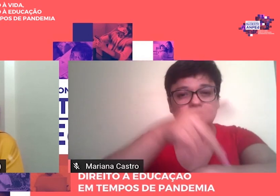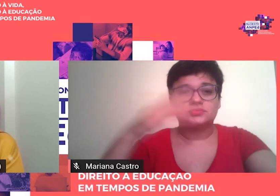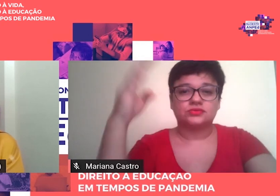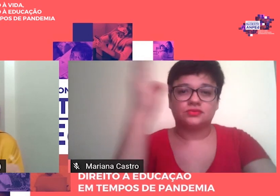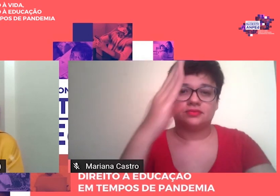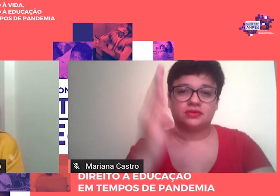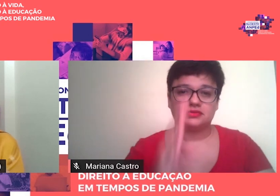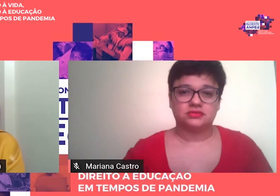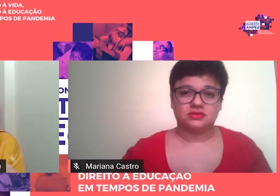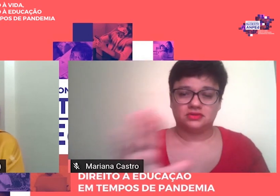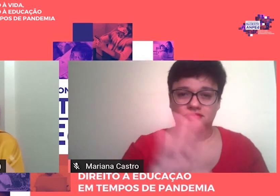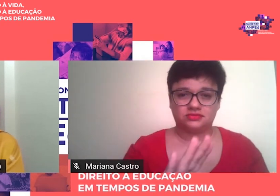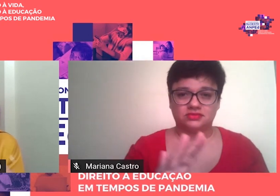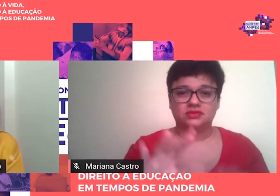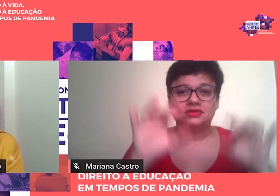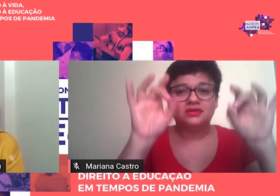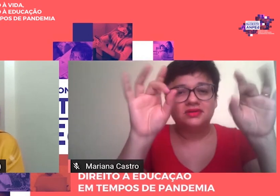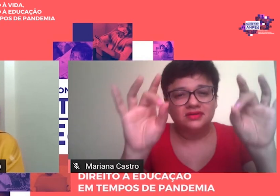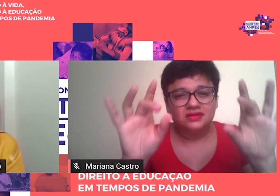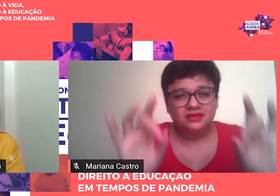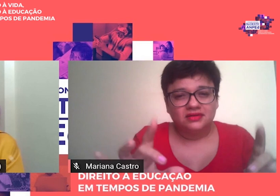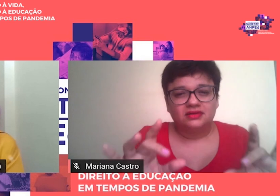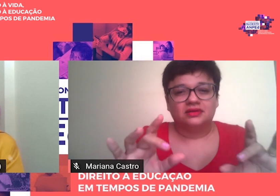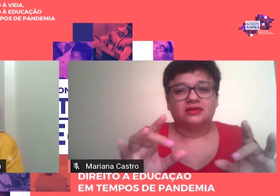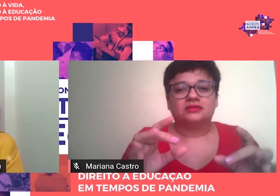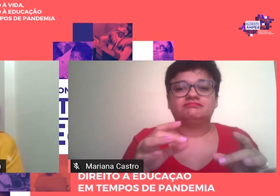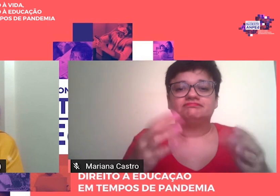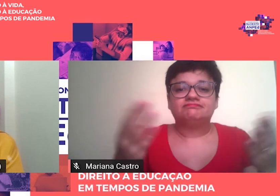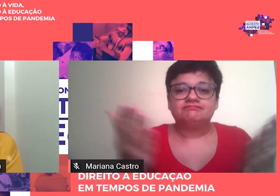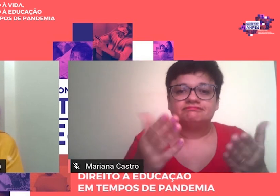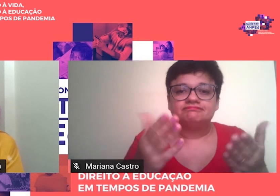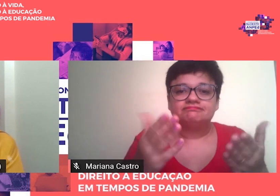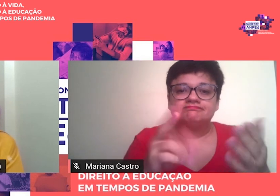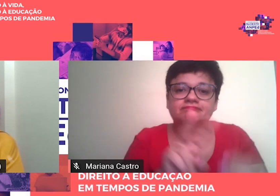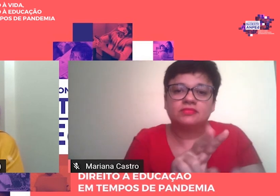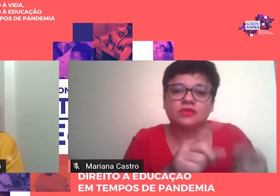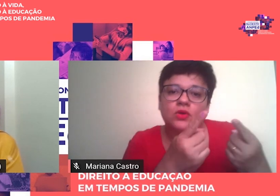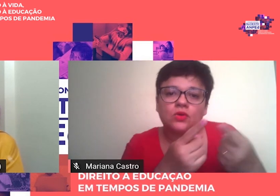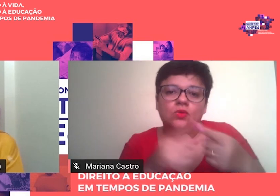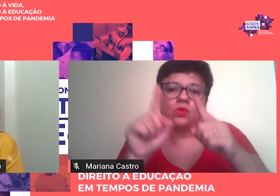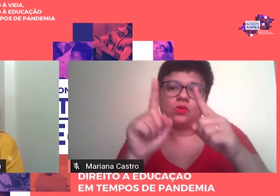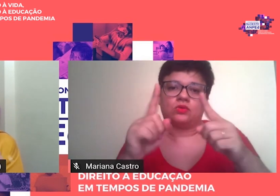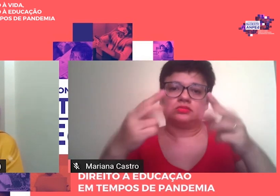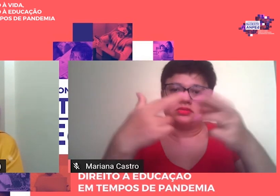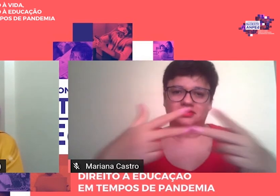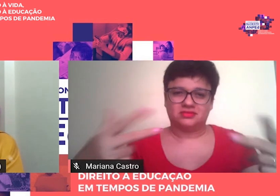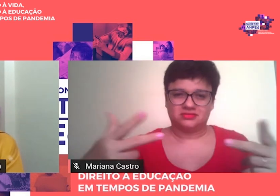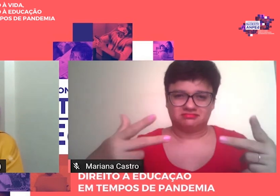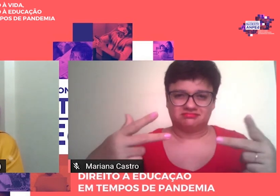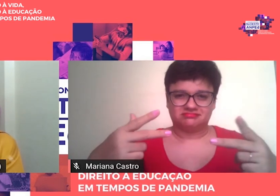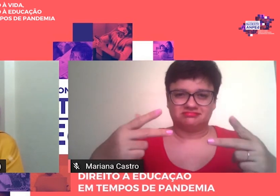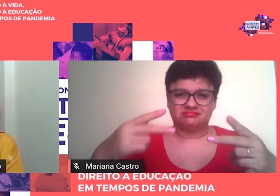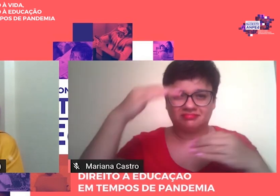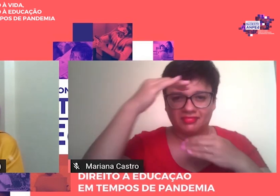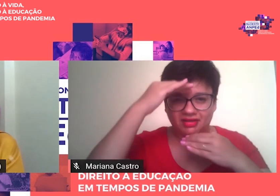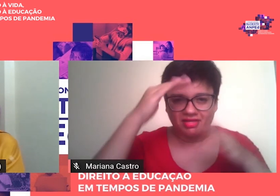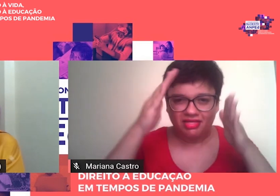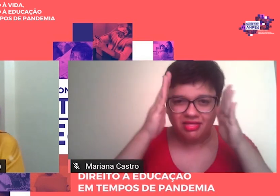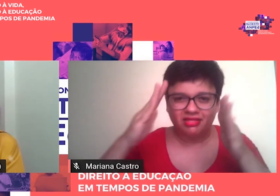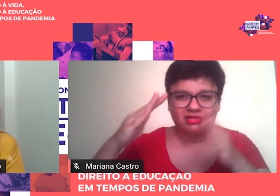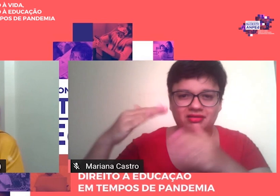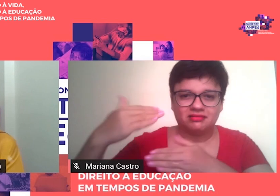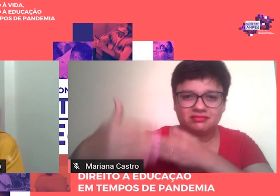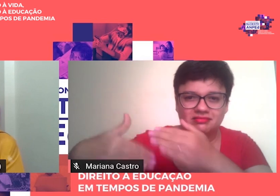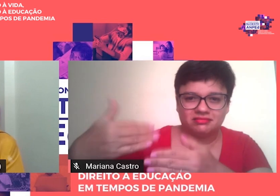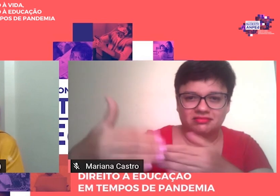explicita O mecanismo Contraditório A partir Do qual Funciona A educação E a escola